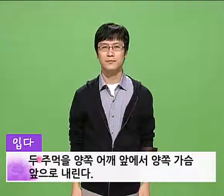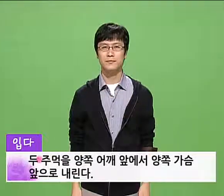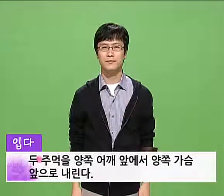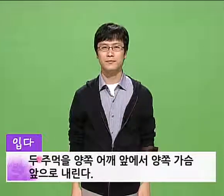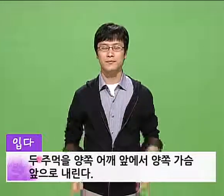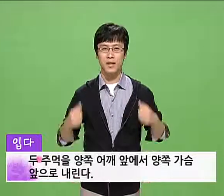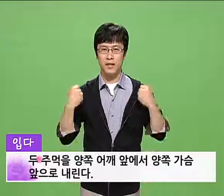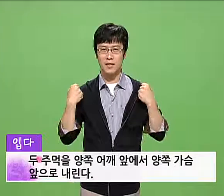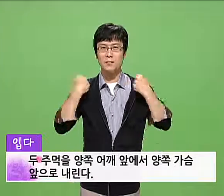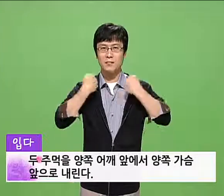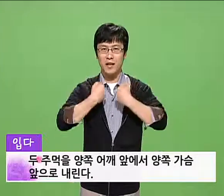입다